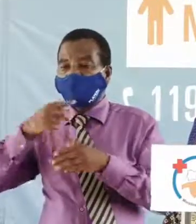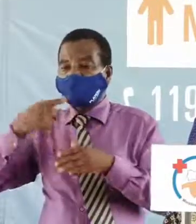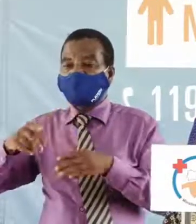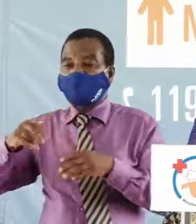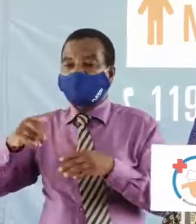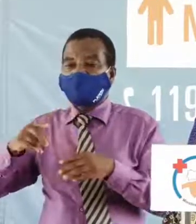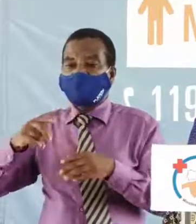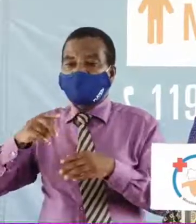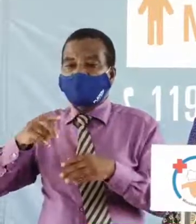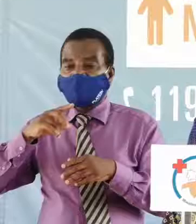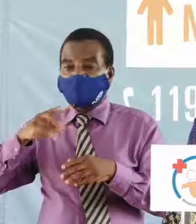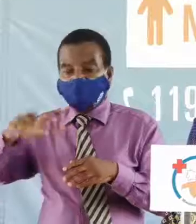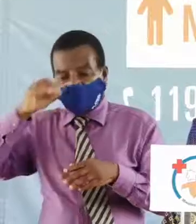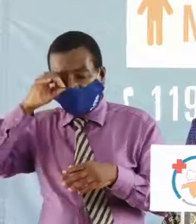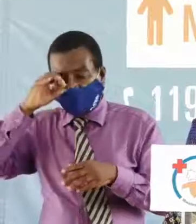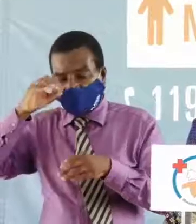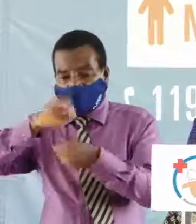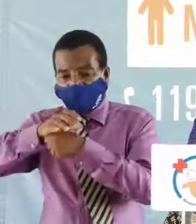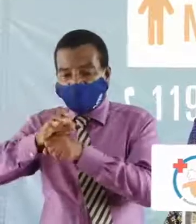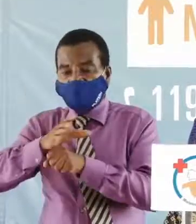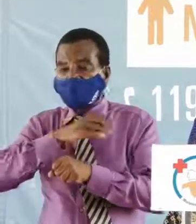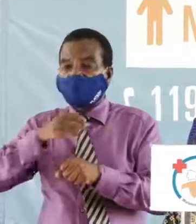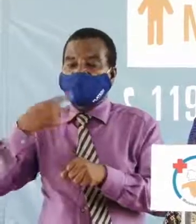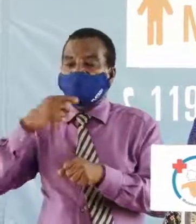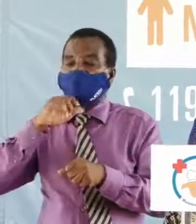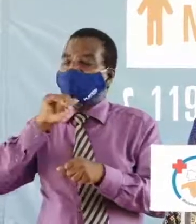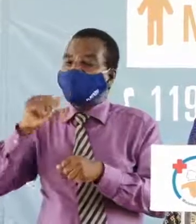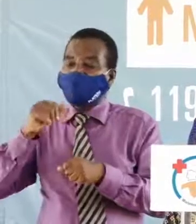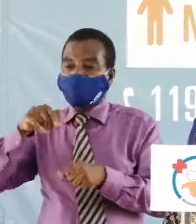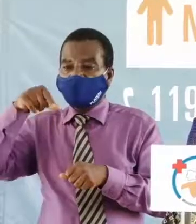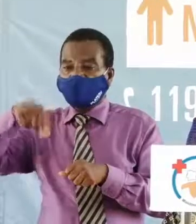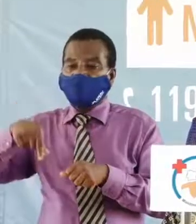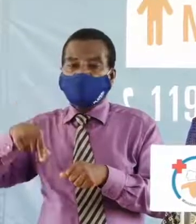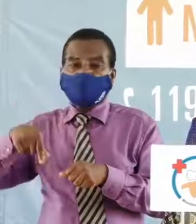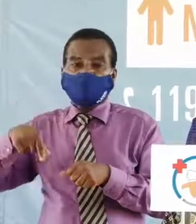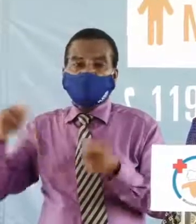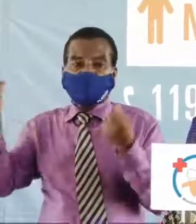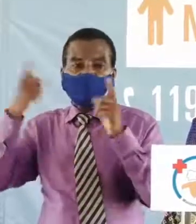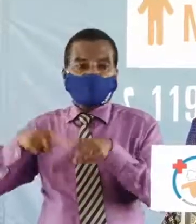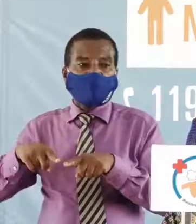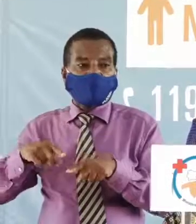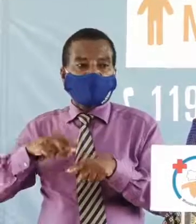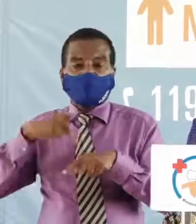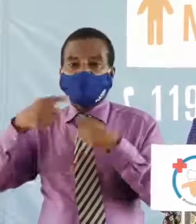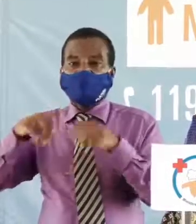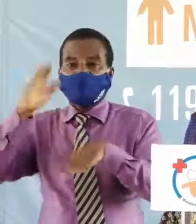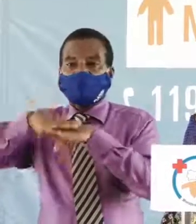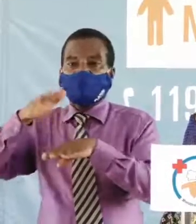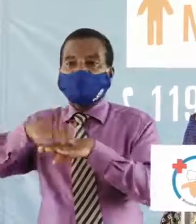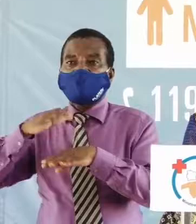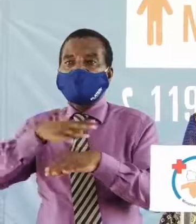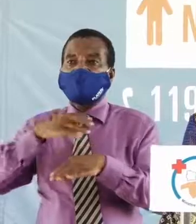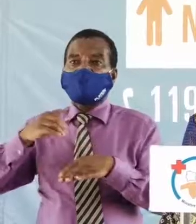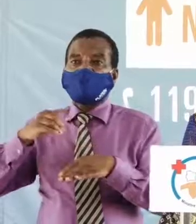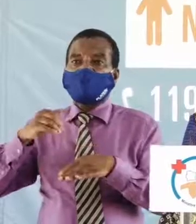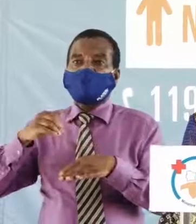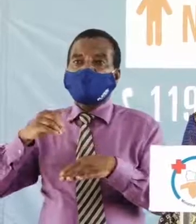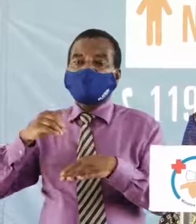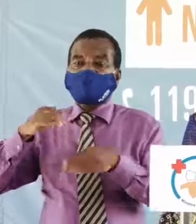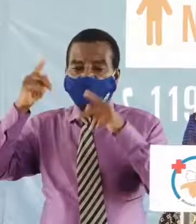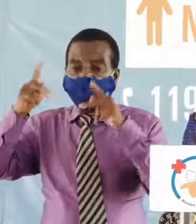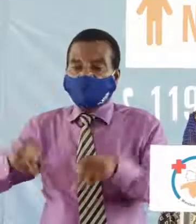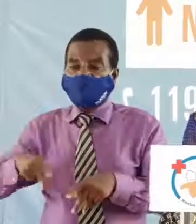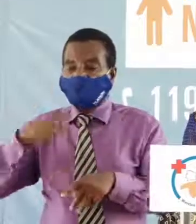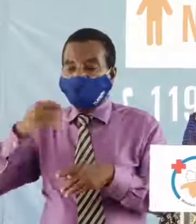fortement suspect de Covid et ce qui ne l'est pas de sorte que quand ils vont être dépistés c'est vraiment si c'est les